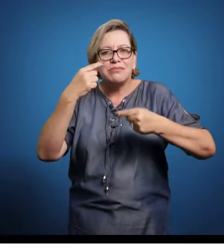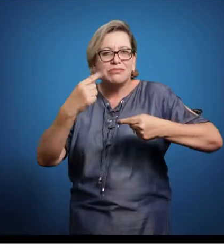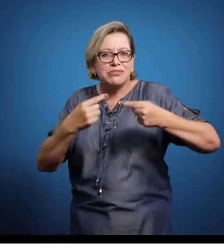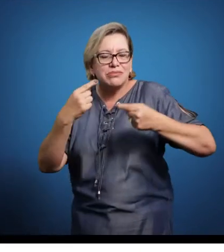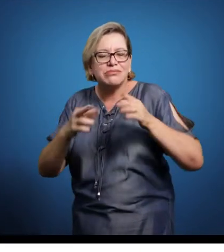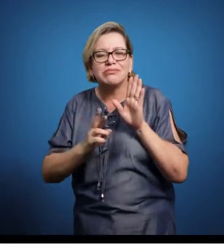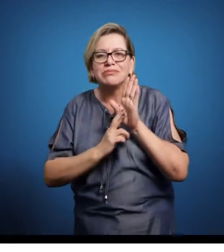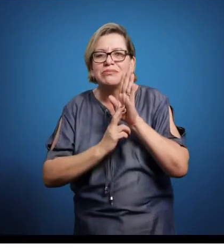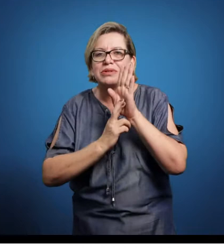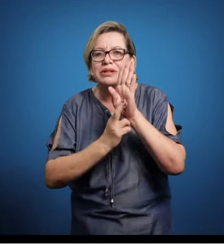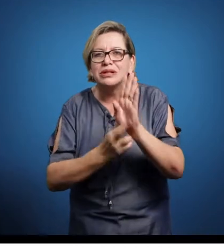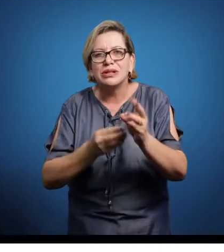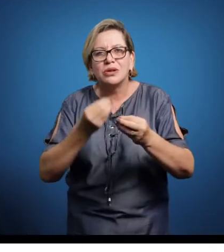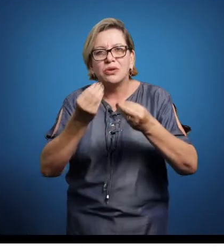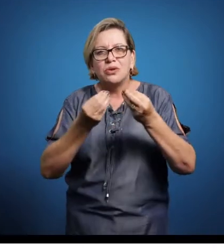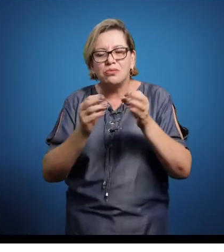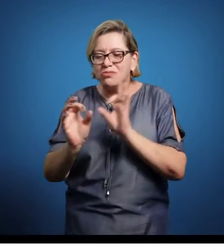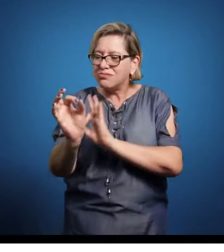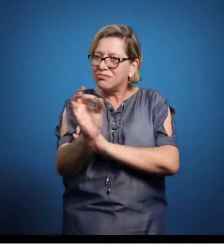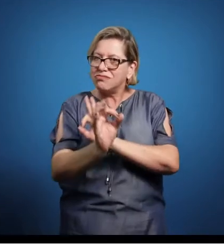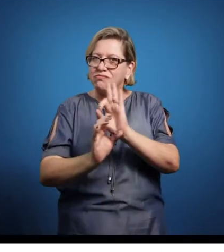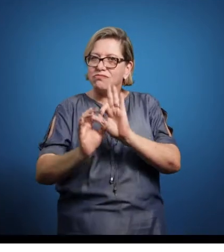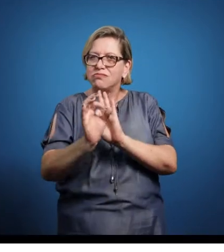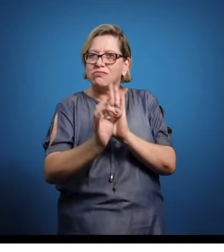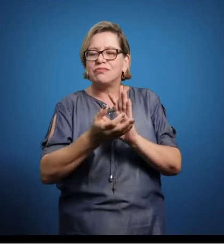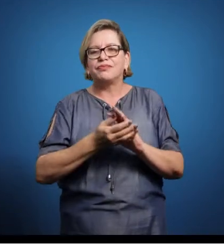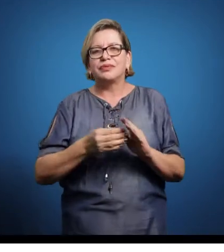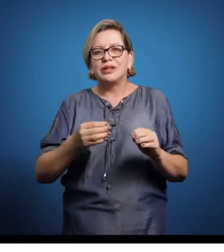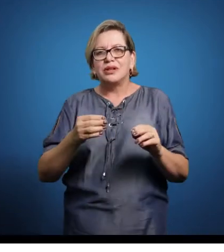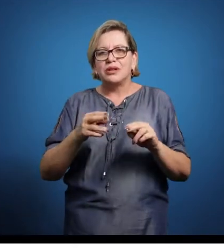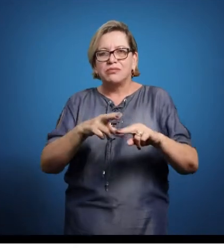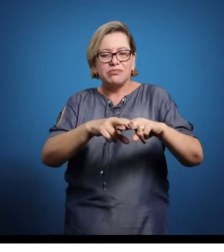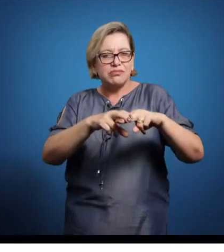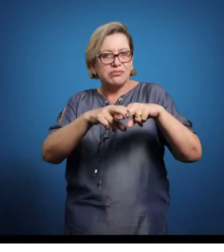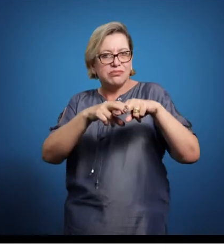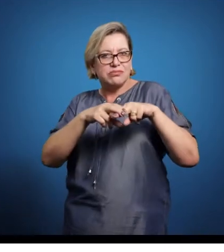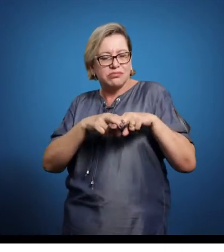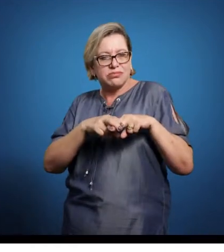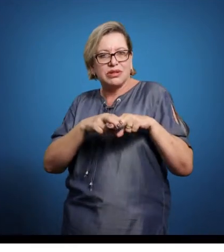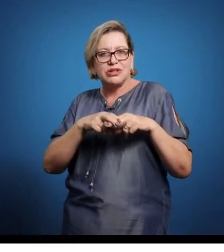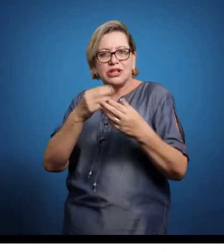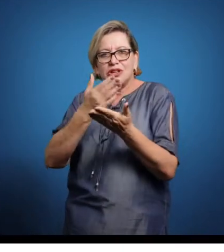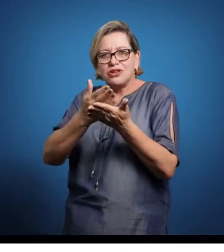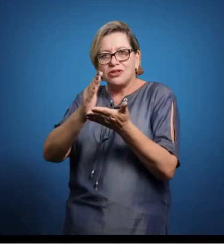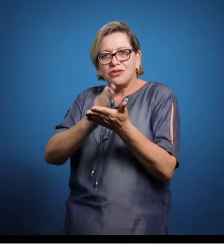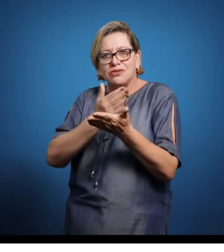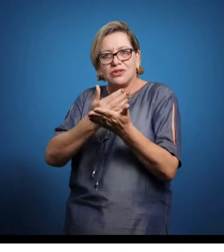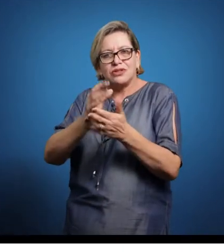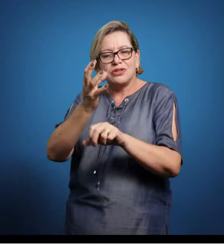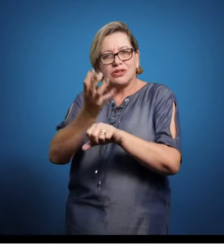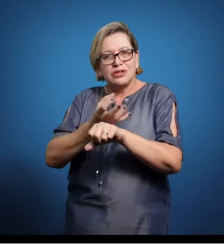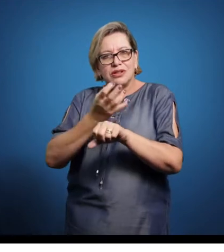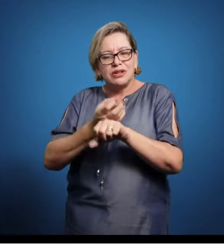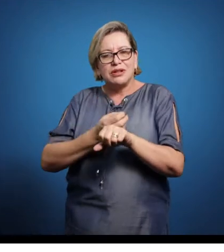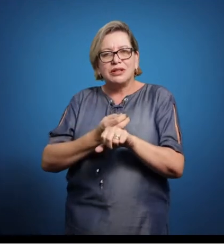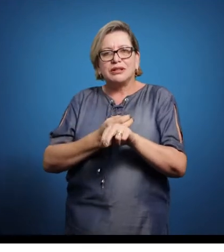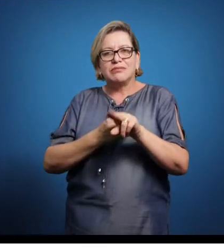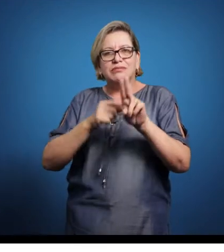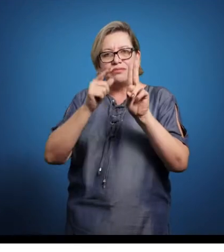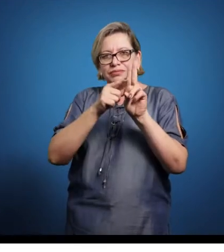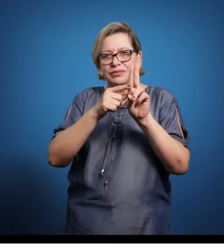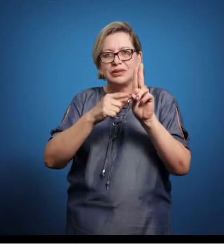representatividade, sua organização. E, para tanto, a gente dividiu a disciplina em algumas unidades,